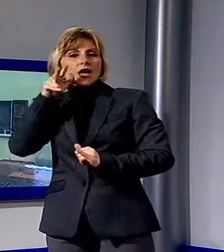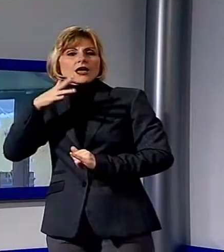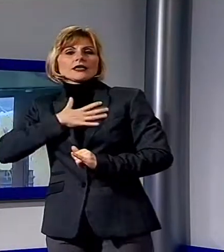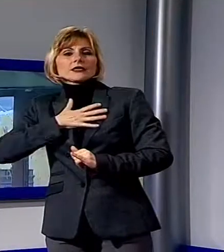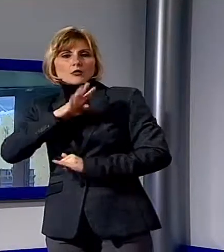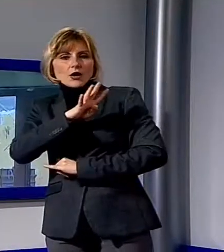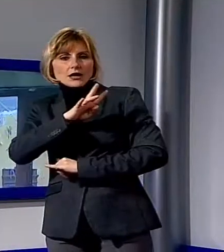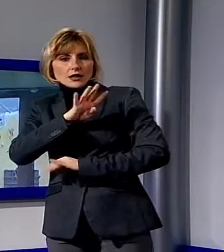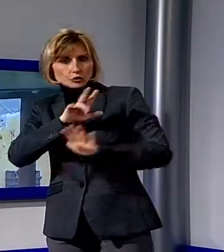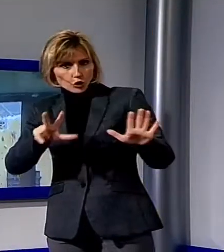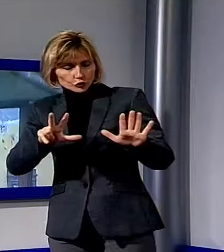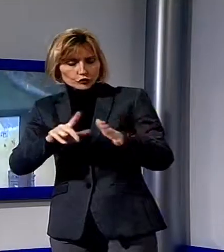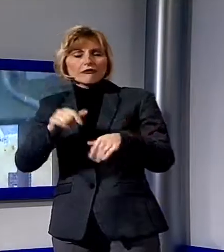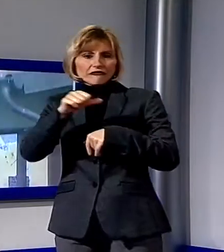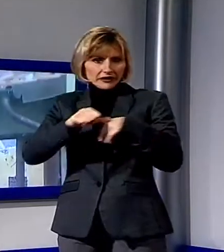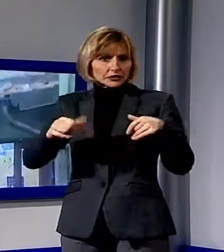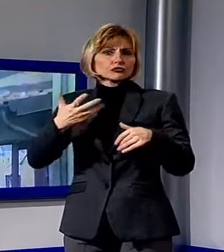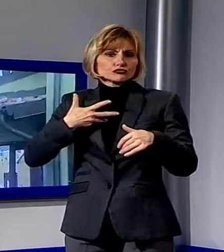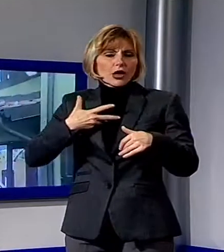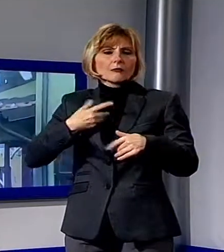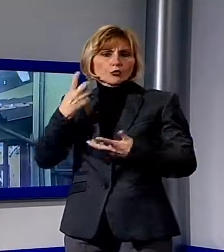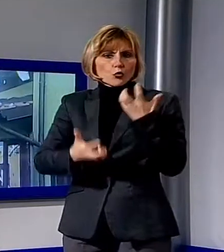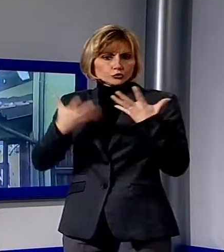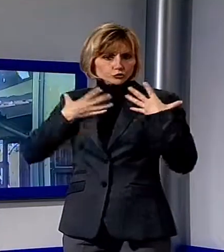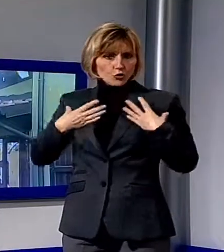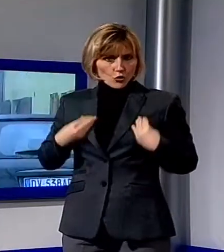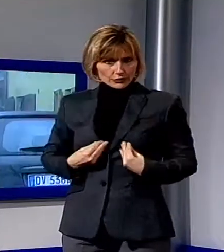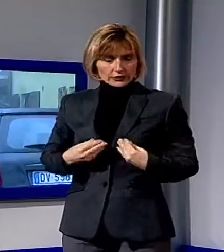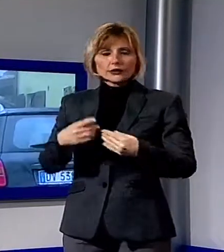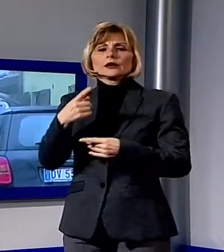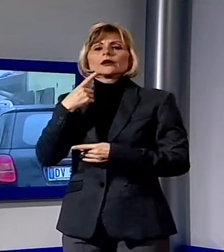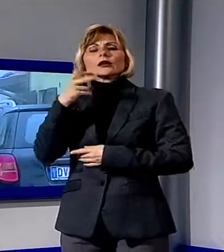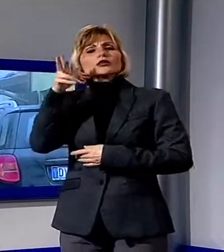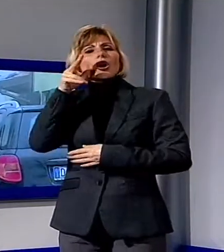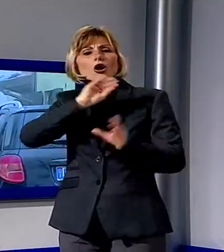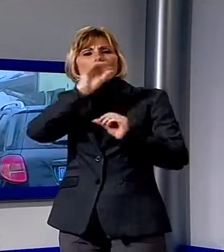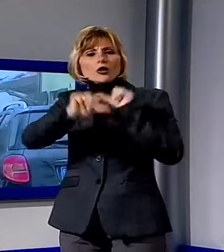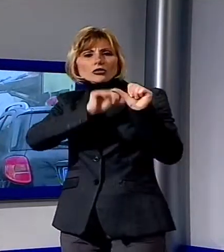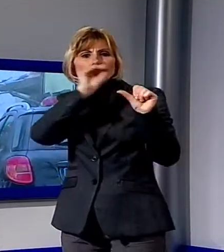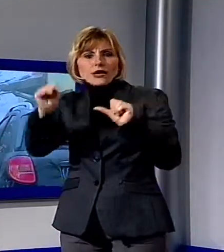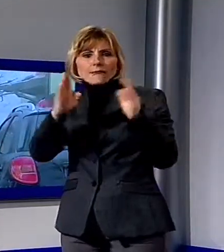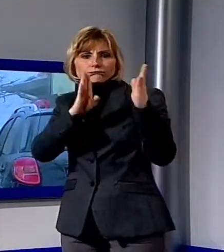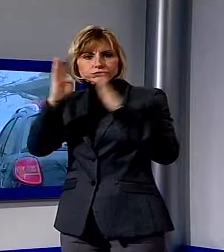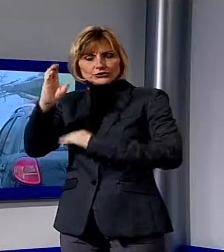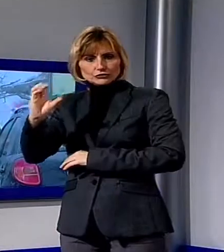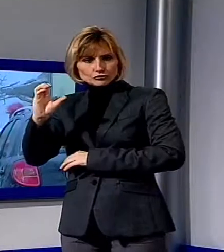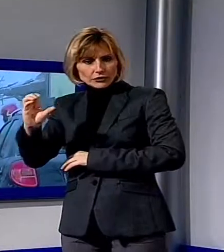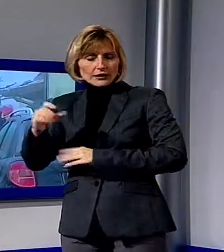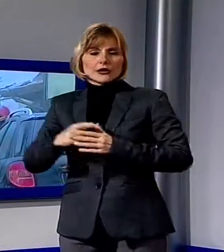ustioni. L'uomo è ricoverato al San Luca, la donna è stata trasferita a Cisanello. Sul posto, oltre ai mezzi del 118 e ai